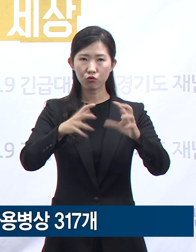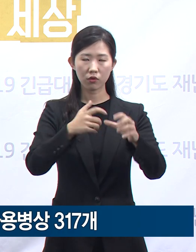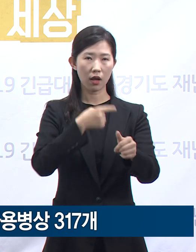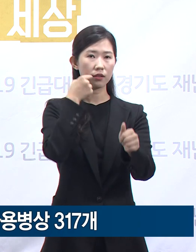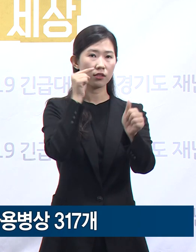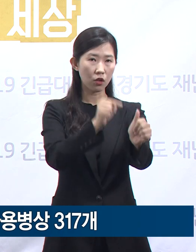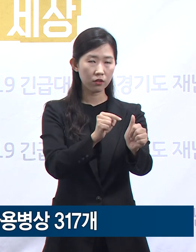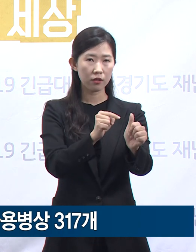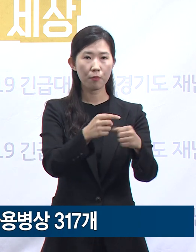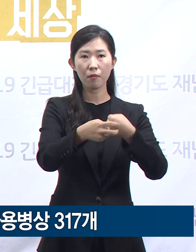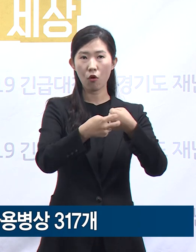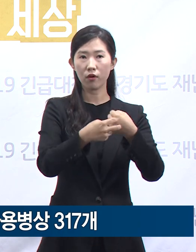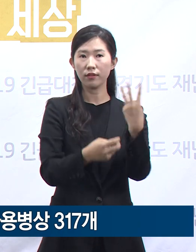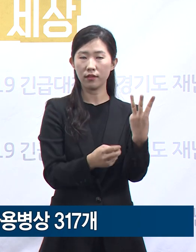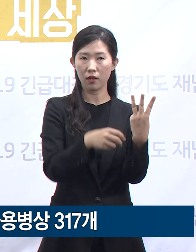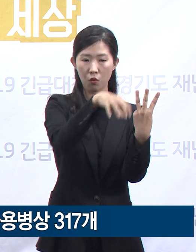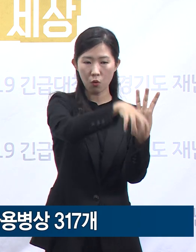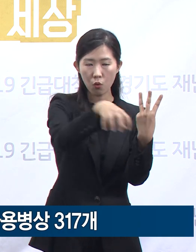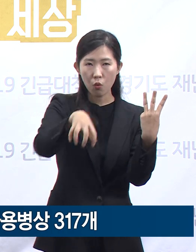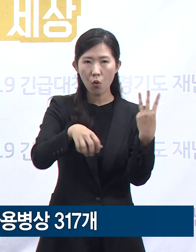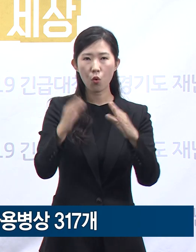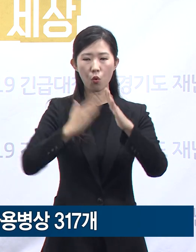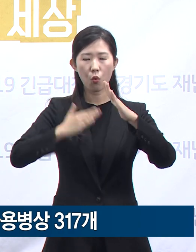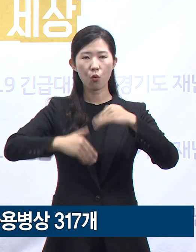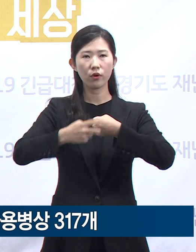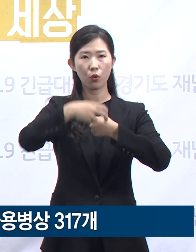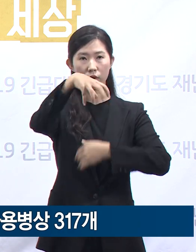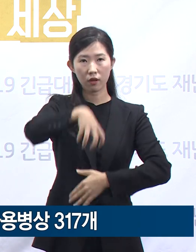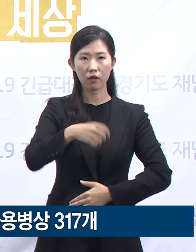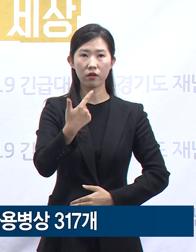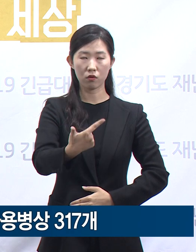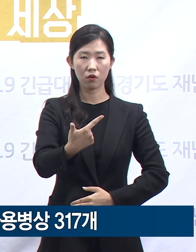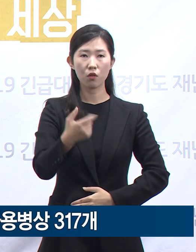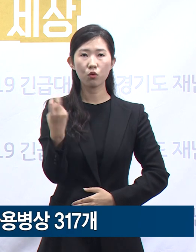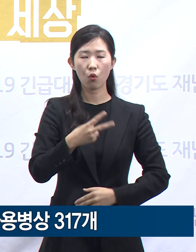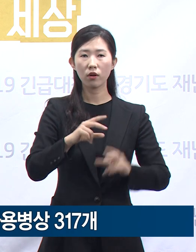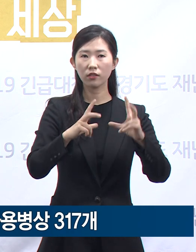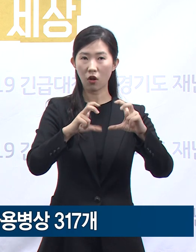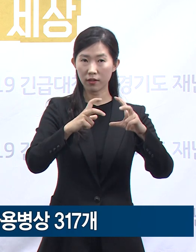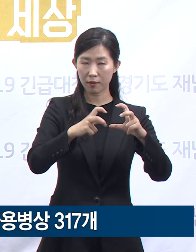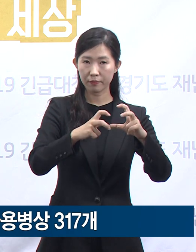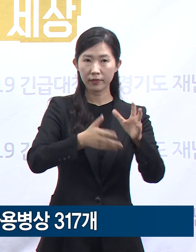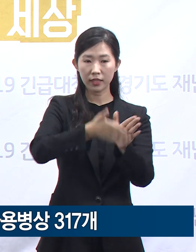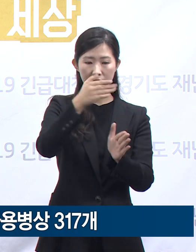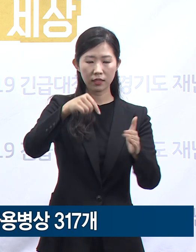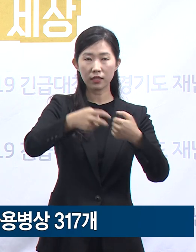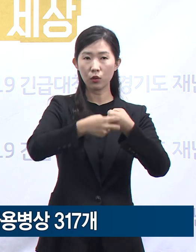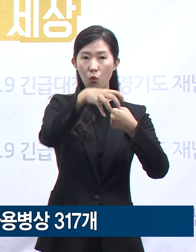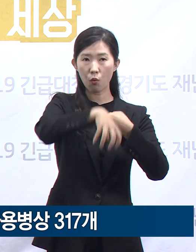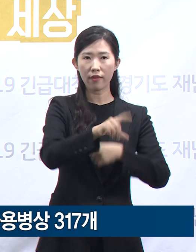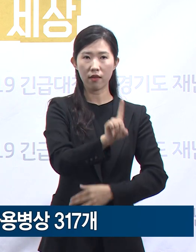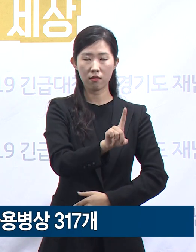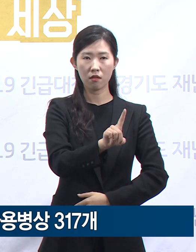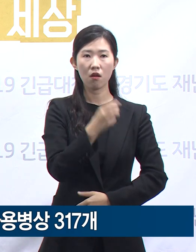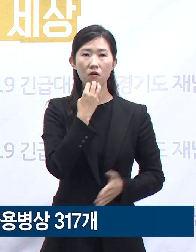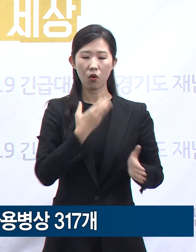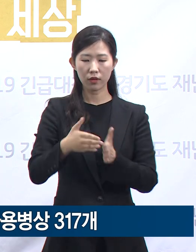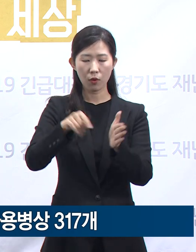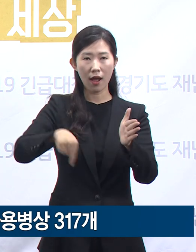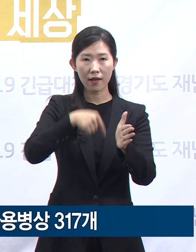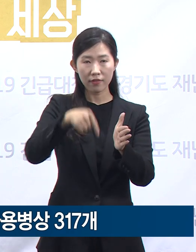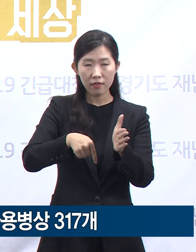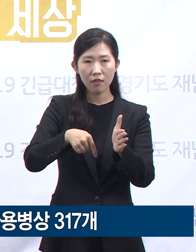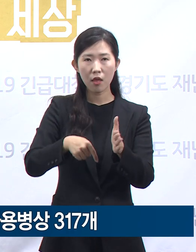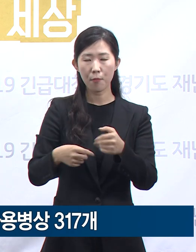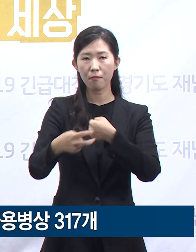운영 병원 3곳, 경기도 공공의료기관 6곳, 성남시의료원 1곳 및 도내 민간상급종합병원 4곳의